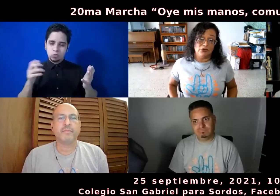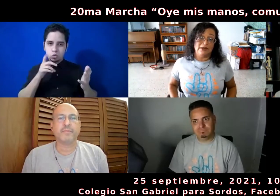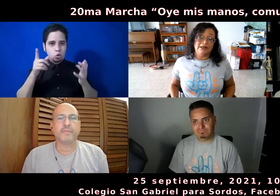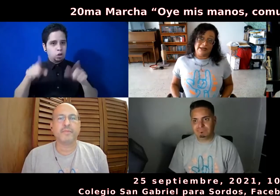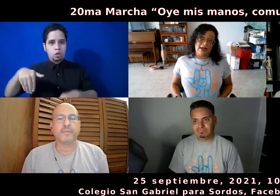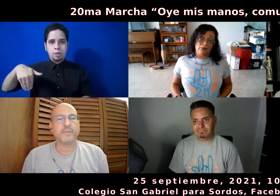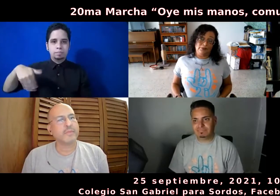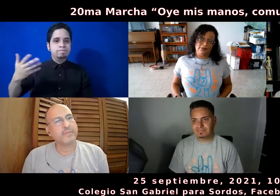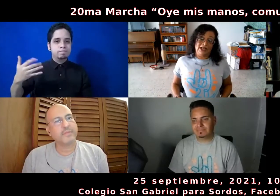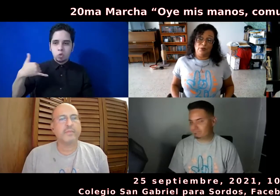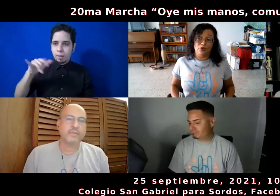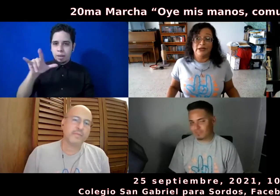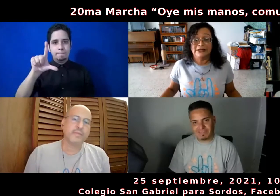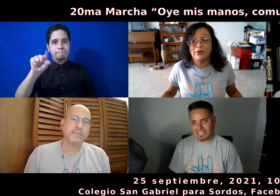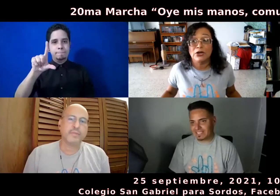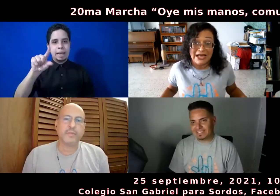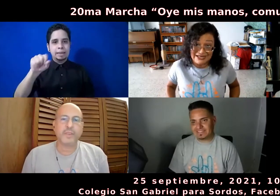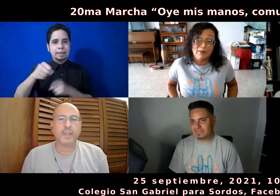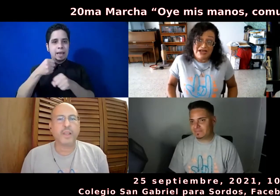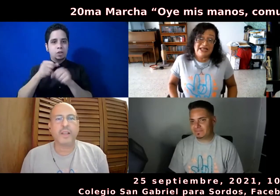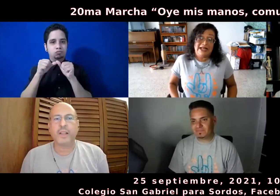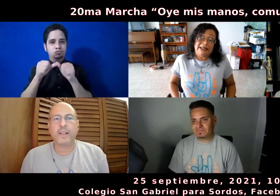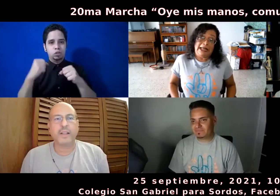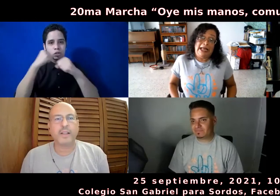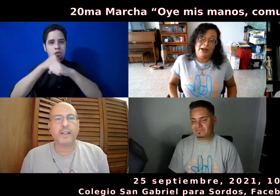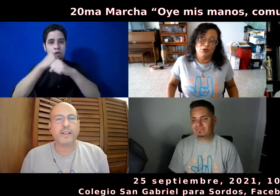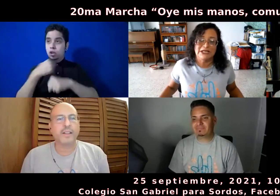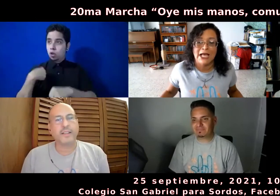todavía sigamos es la número 20. Bueno, y así vamos a seguir hasta que haya conciencia.